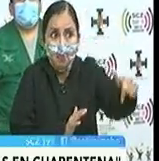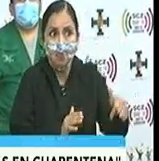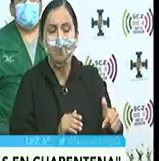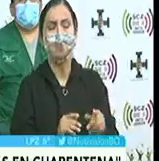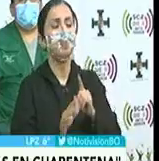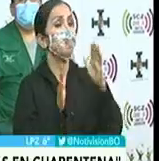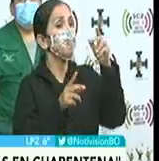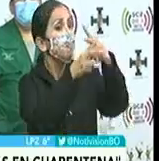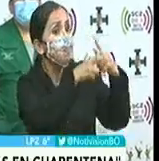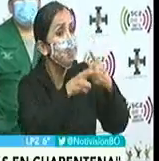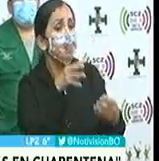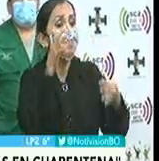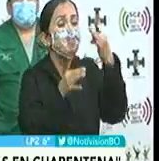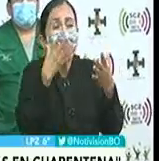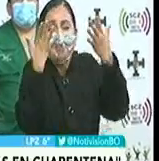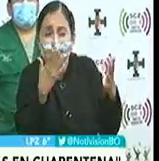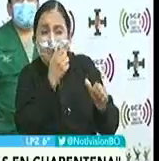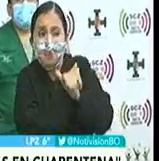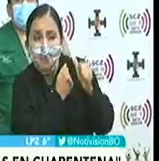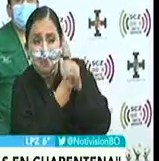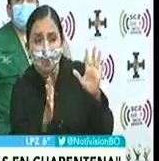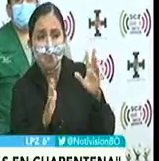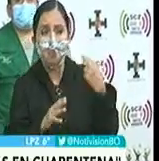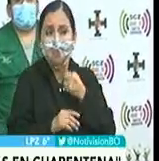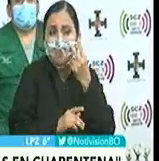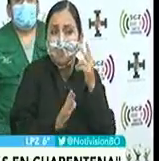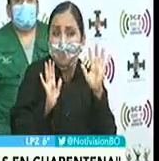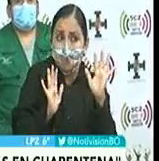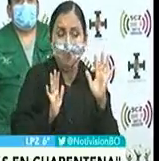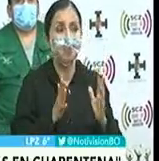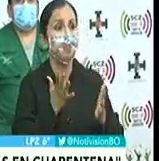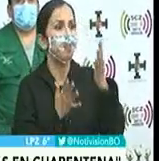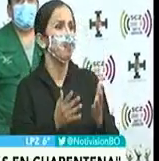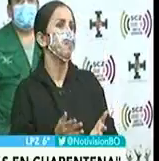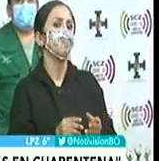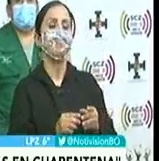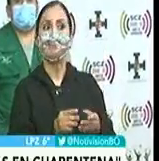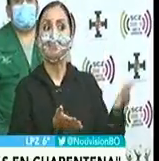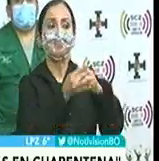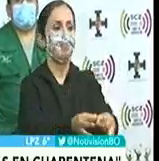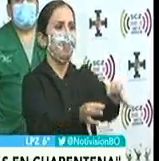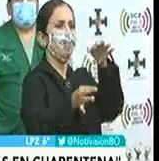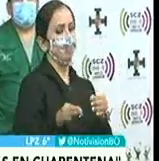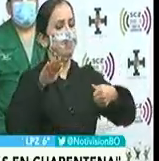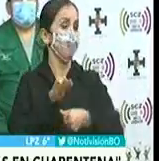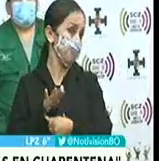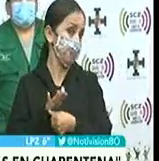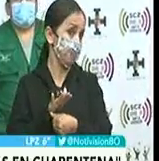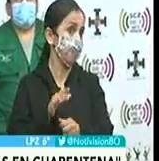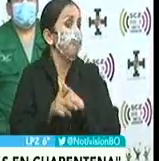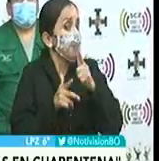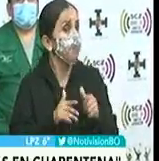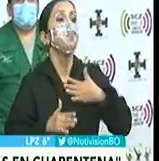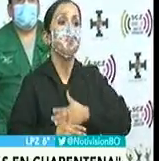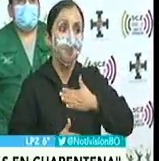menor duda de que si existe un riesgo que podamos observar vamos a tener que tirar un paso para atrás. por eso mismo les